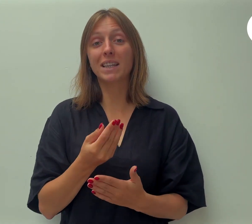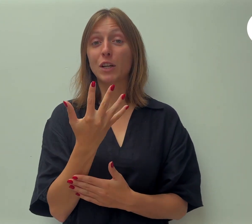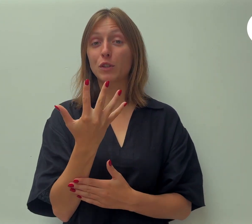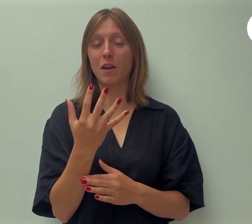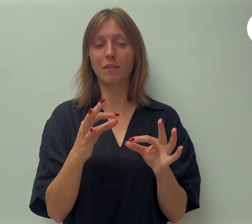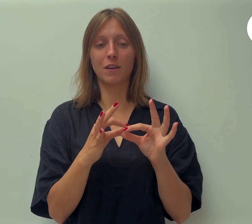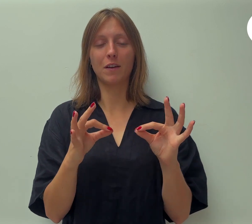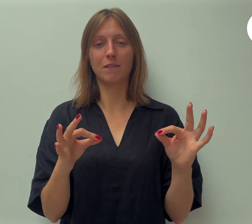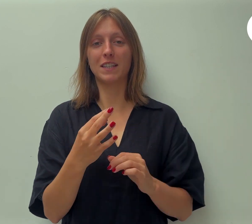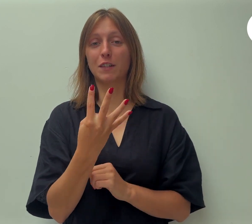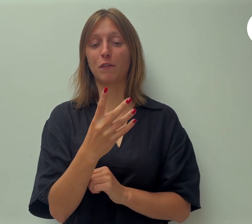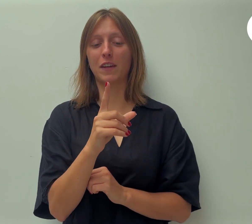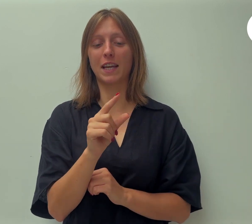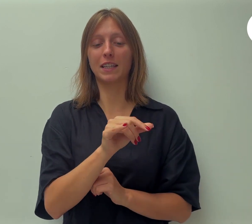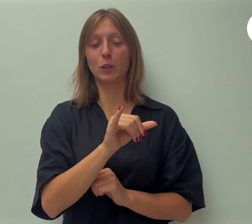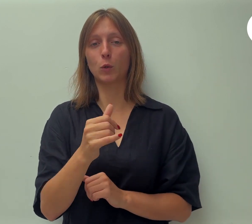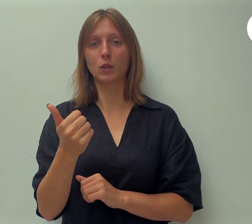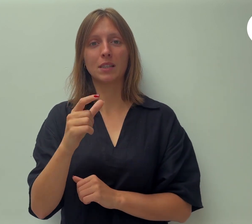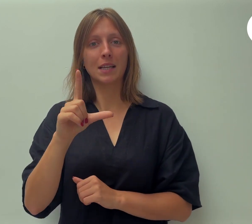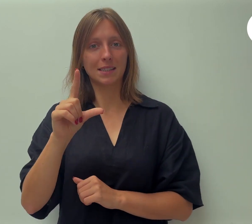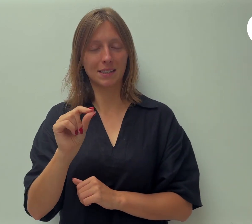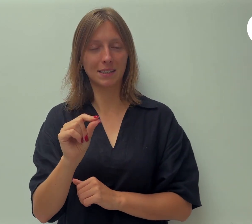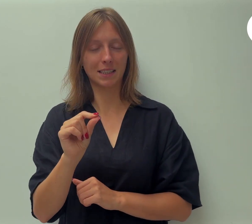16 spreken hierover. Er staat